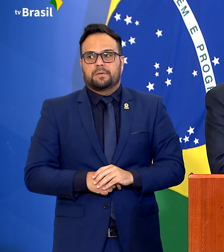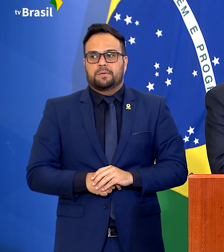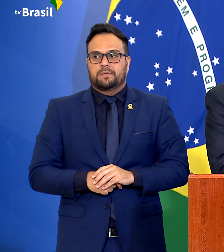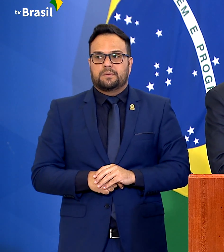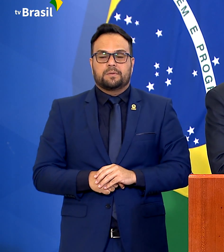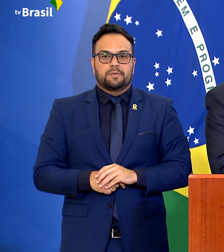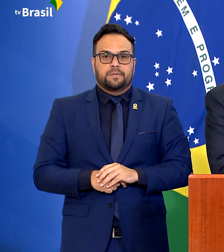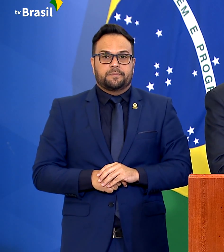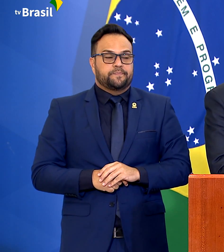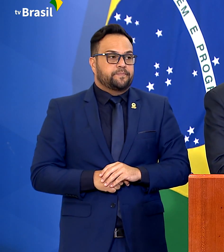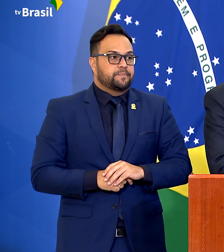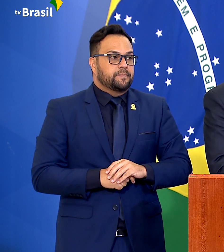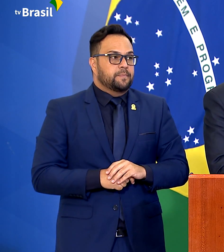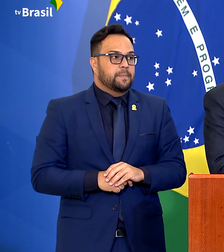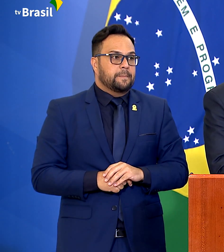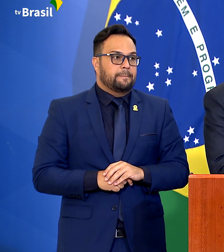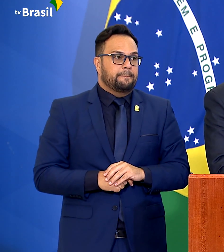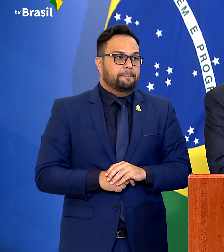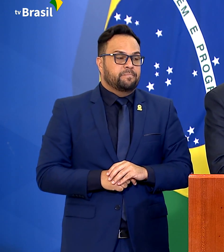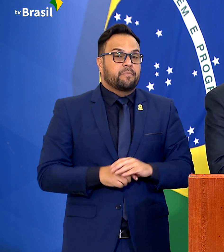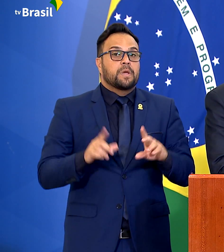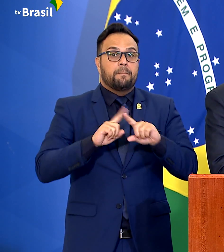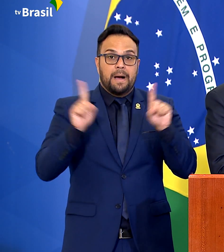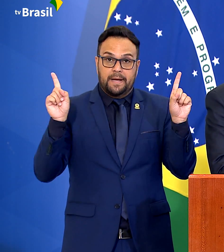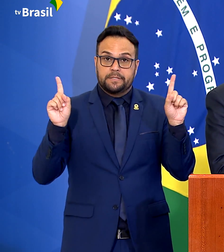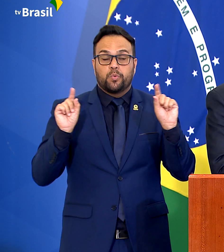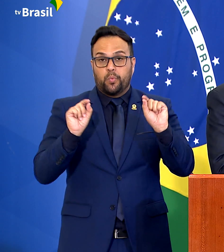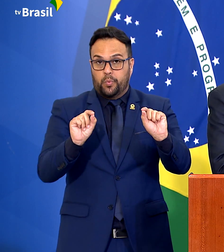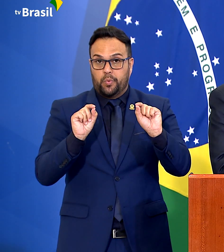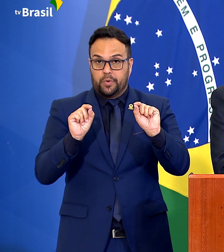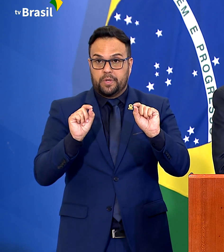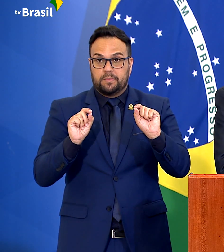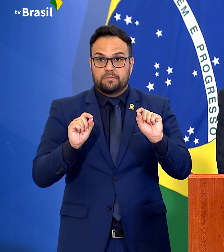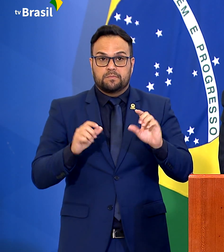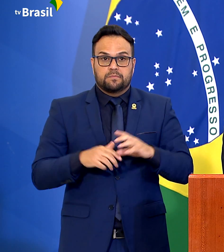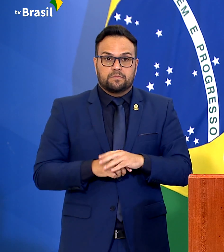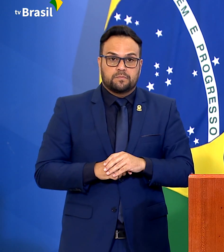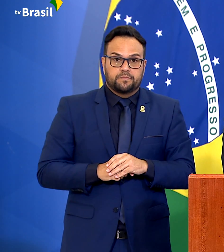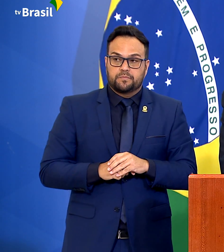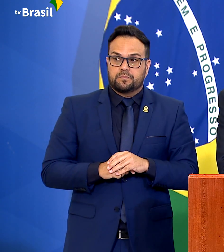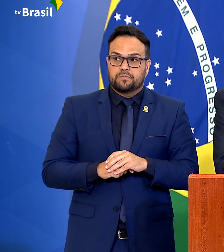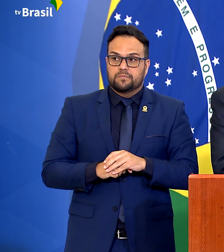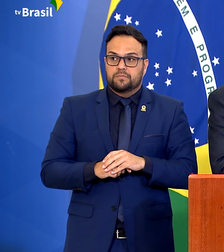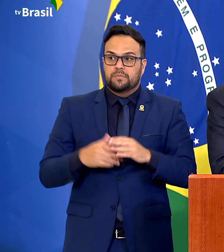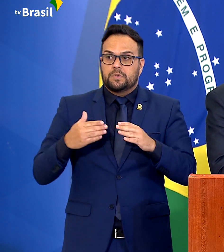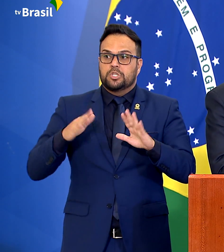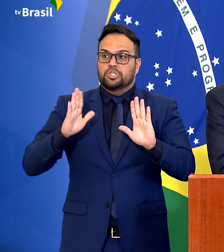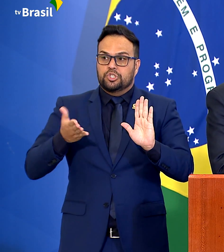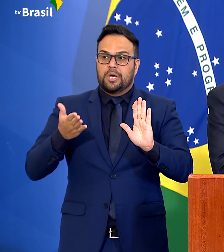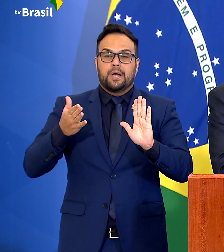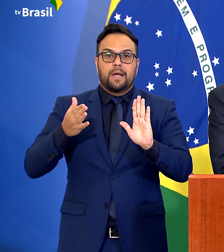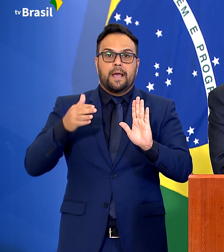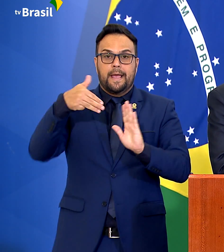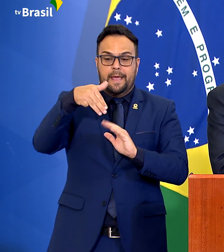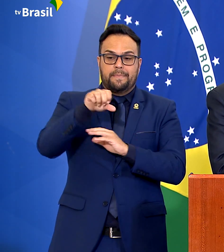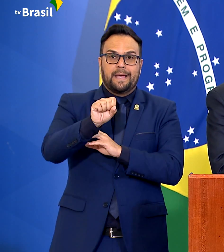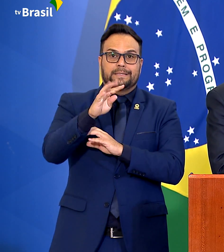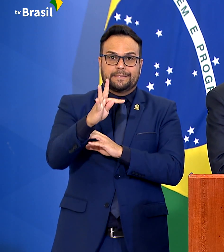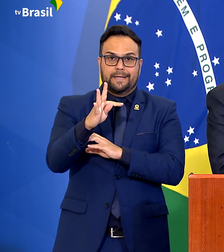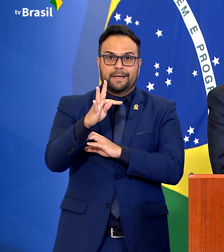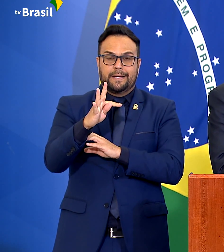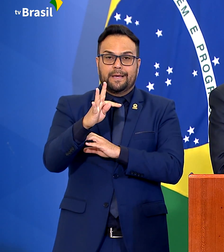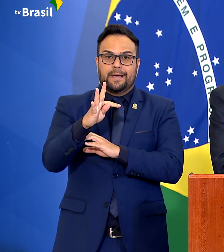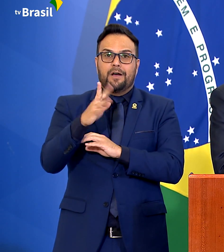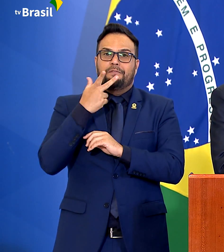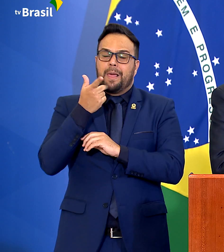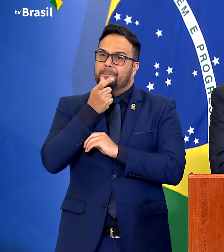Se bem que o que fizeram com estes, o MST, ao longo desse tempo todo, marginal é até